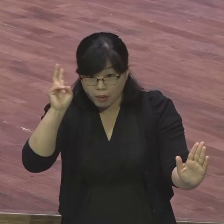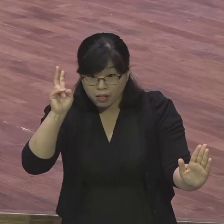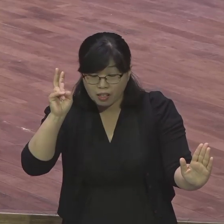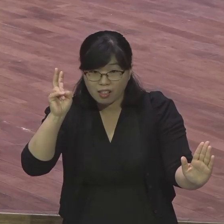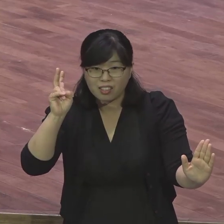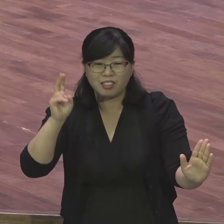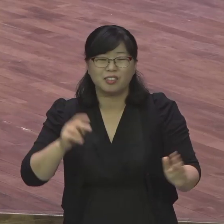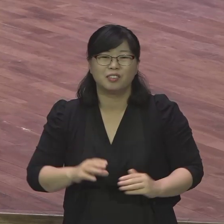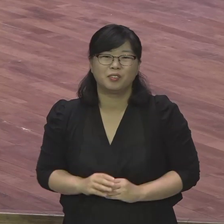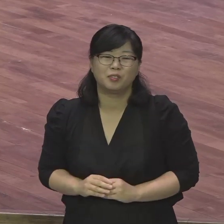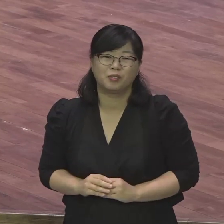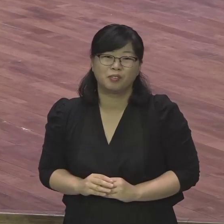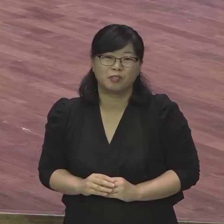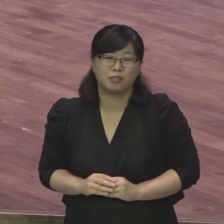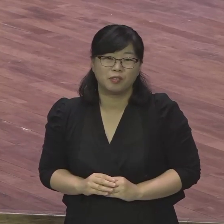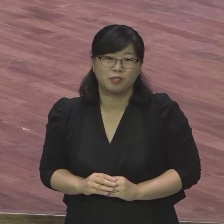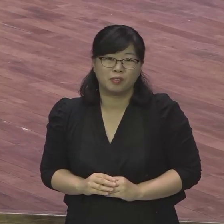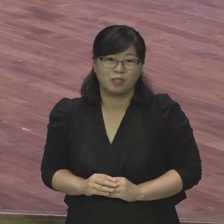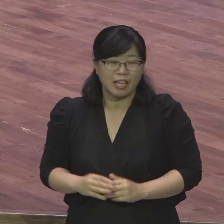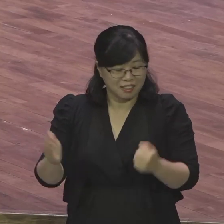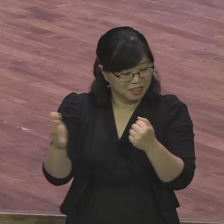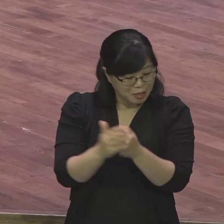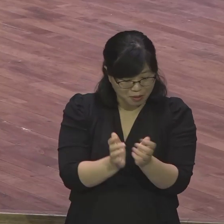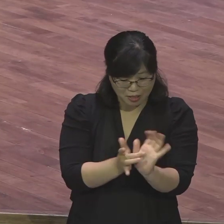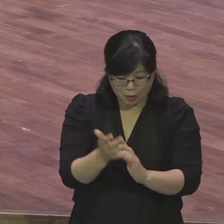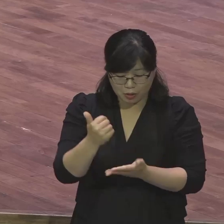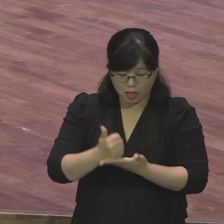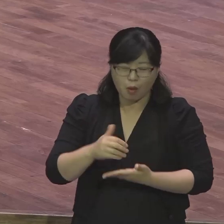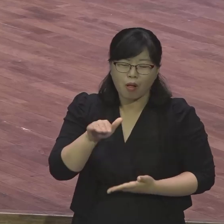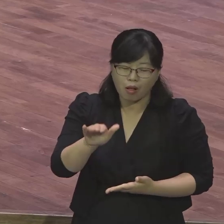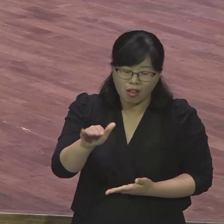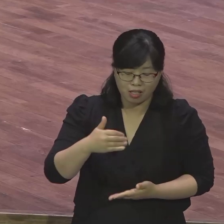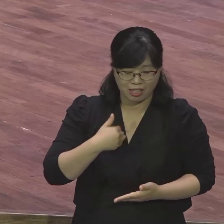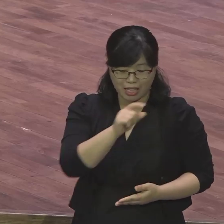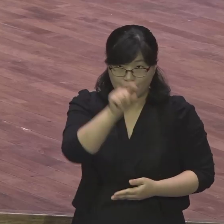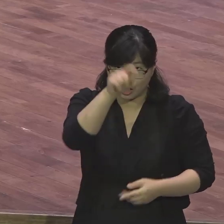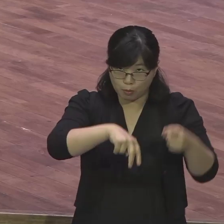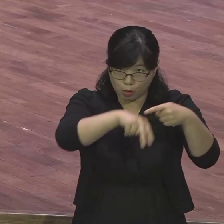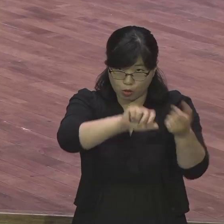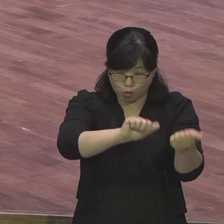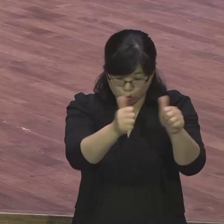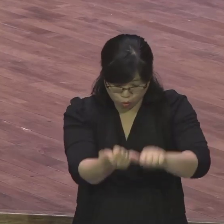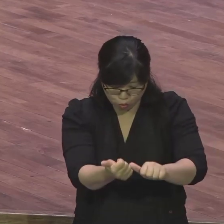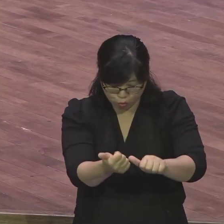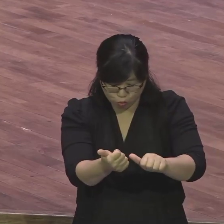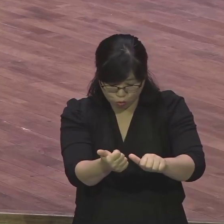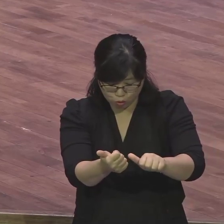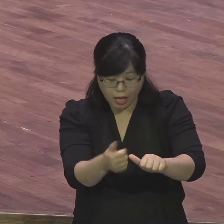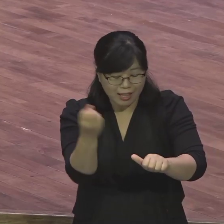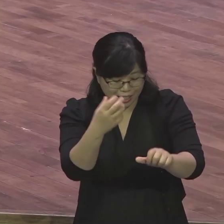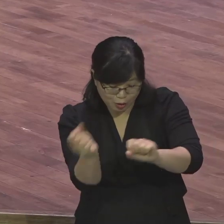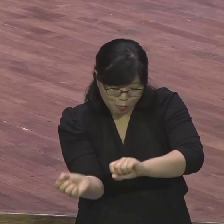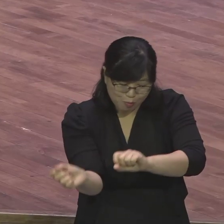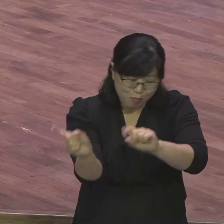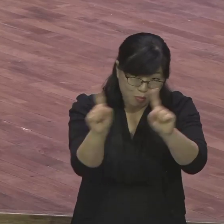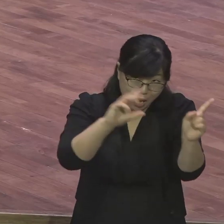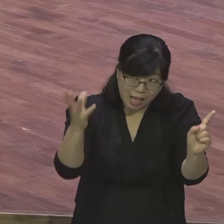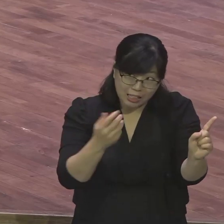그런데 예수님 내가 가는 게 유익하다. 내가 가야 성령이 오신다. 성령이 오시면 너가 하지 못할 일도